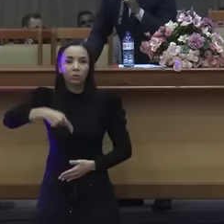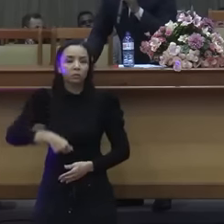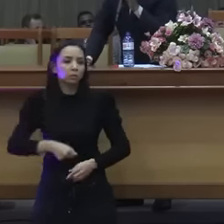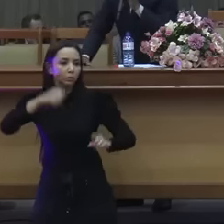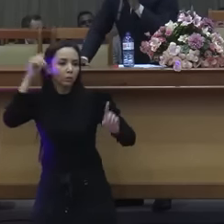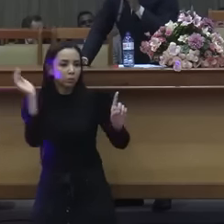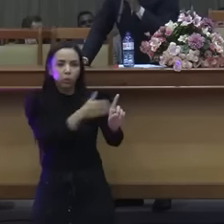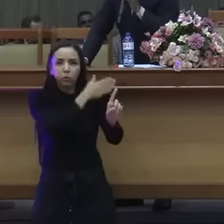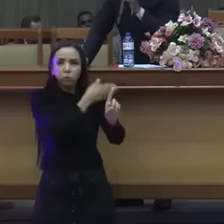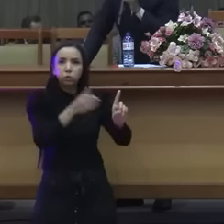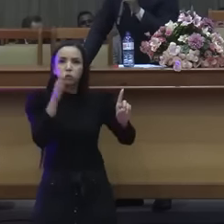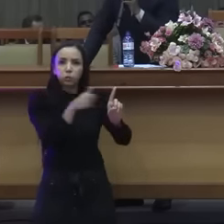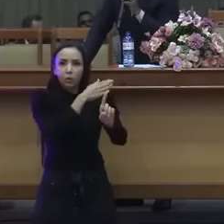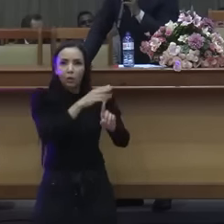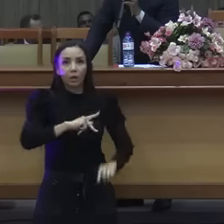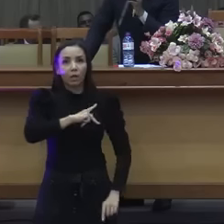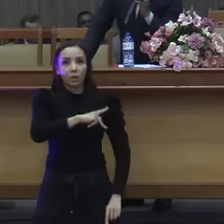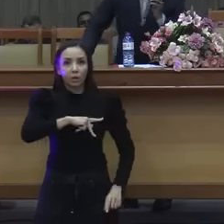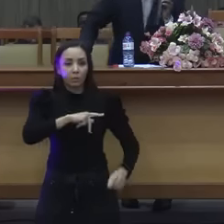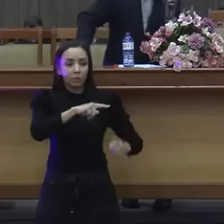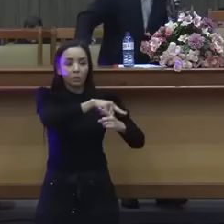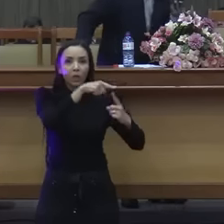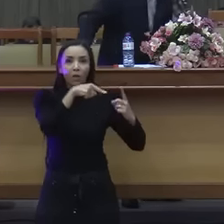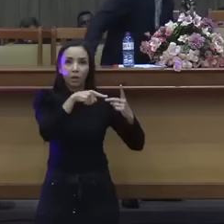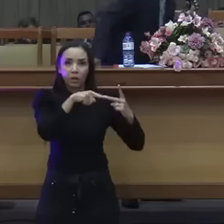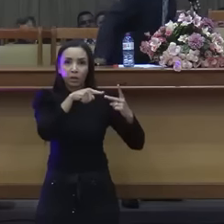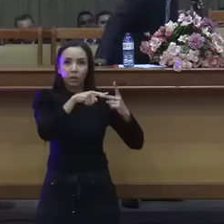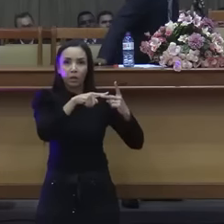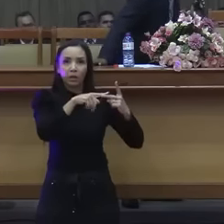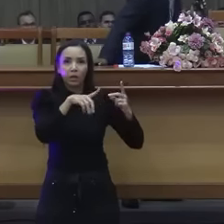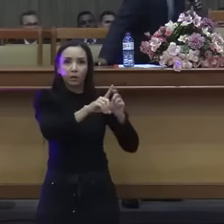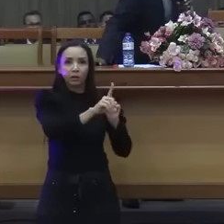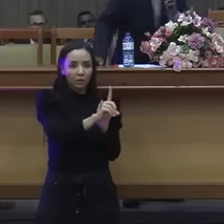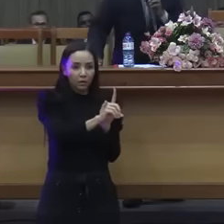Não tem aquele hino que vocês cantam? Paulo, por que que tu está preso?